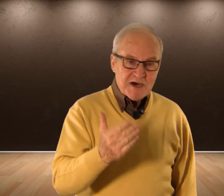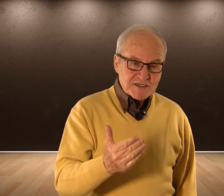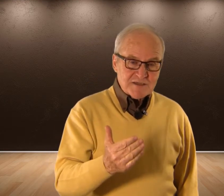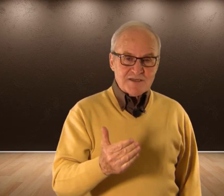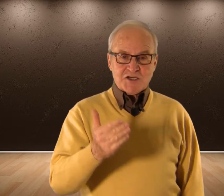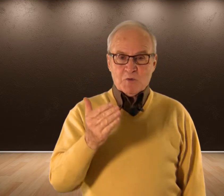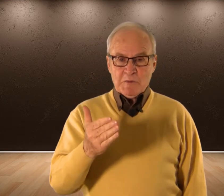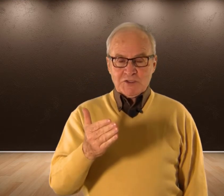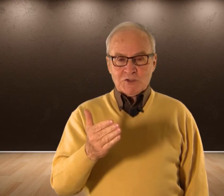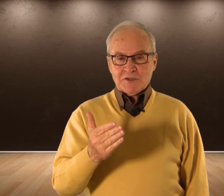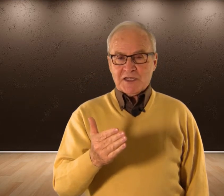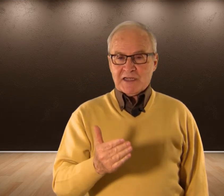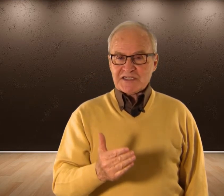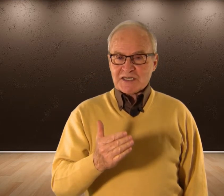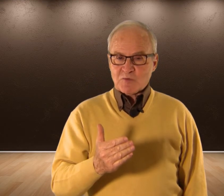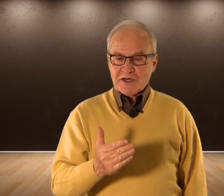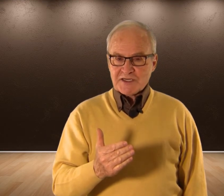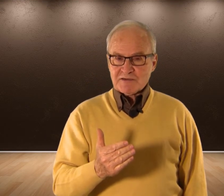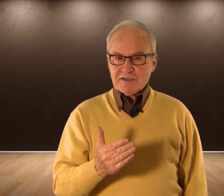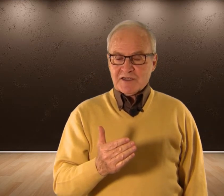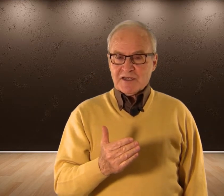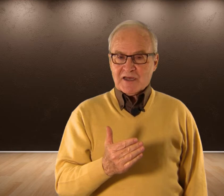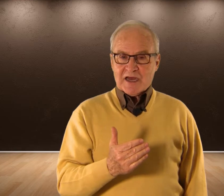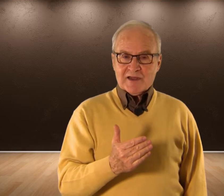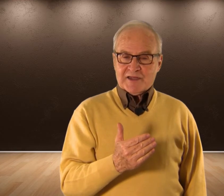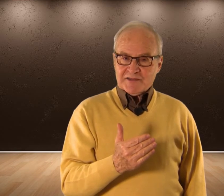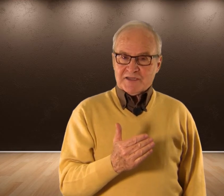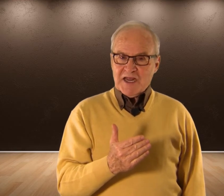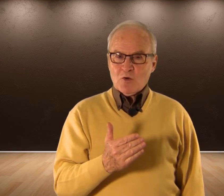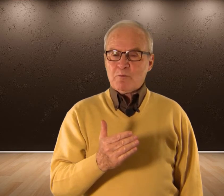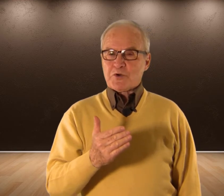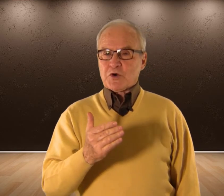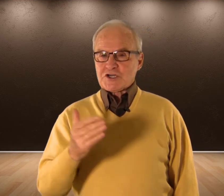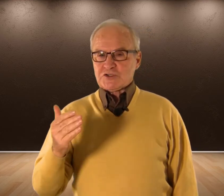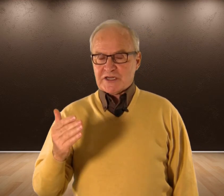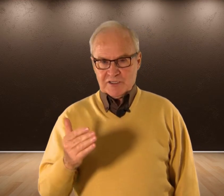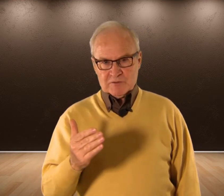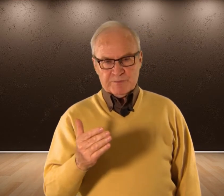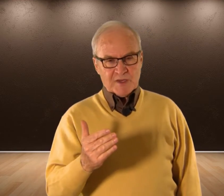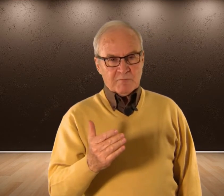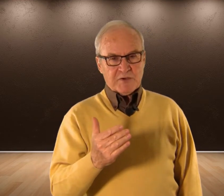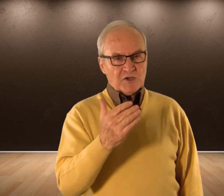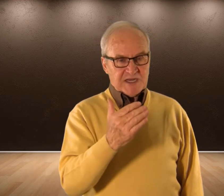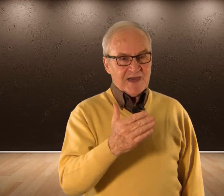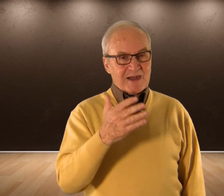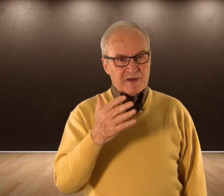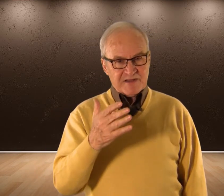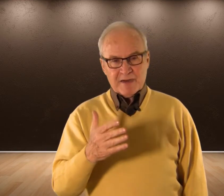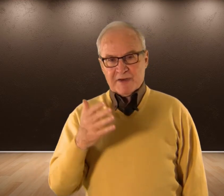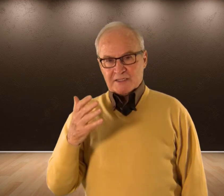más Llegó un momento En que estas mujeres Que tenían un progreso Tardío Pero que tenían capacidad Para